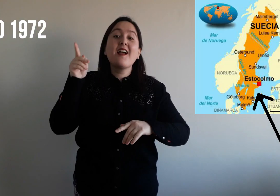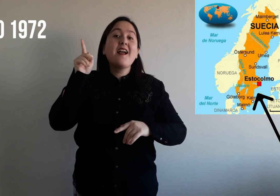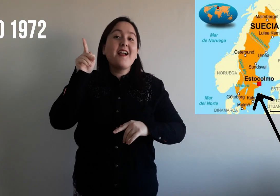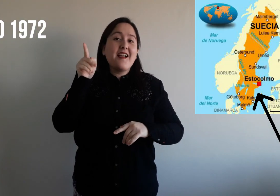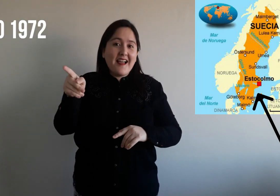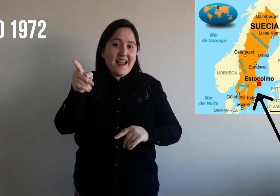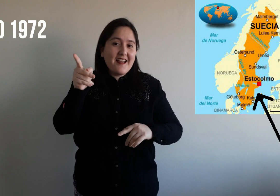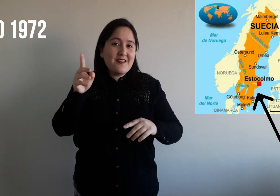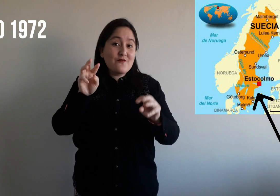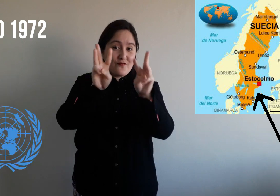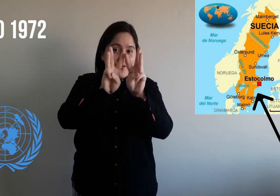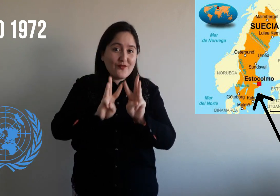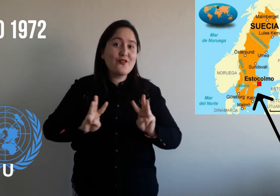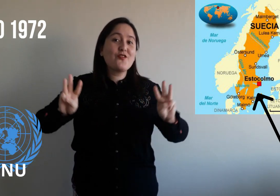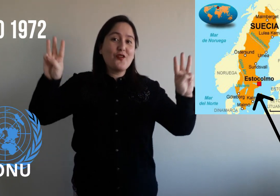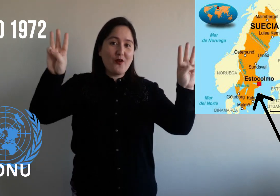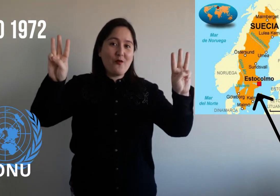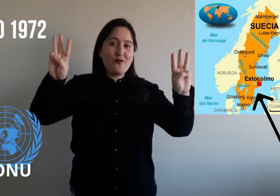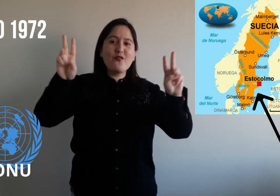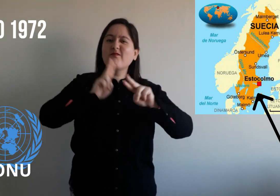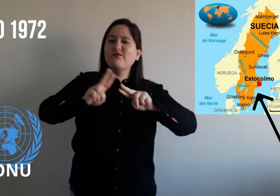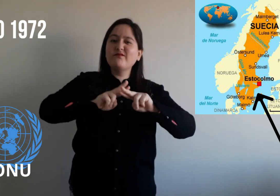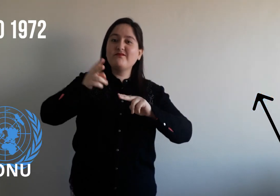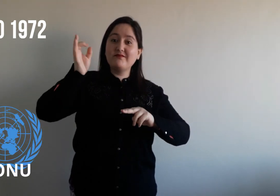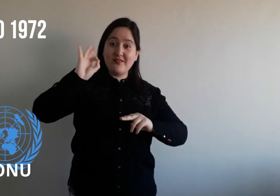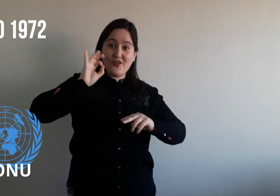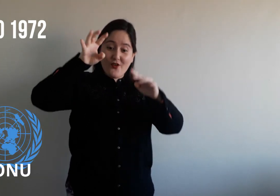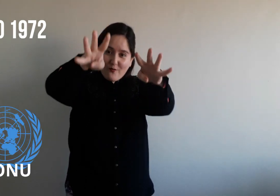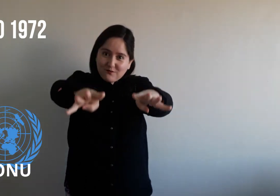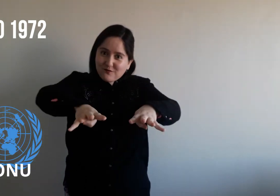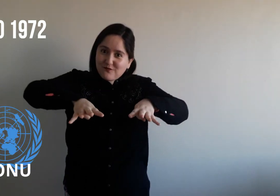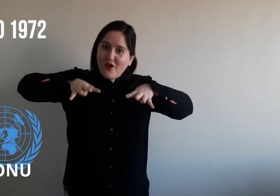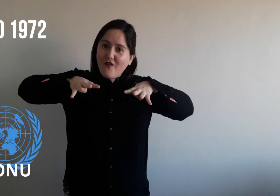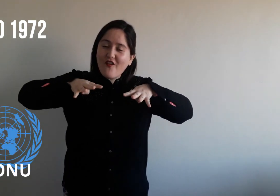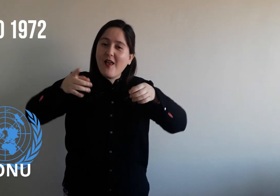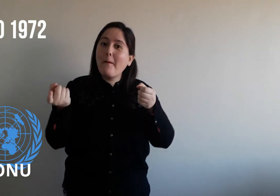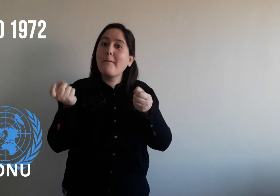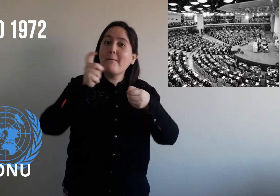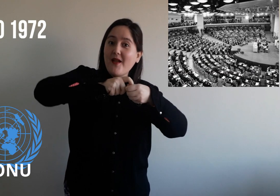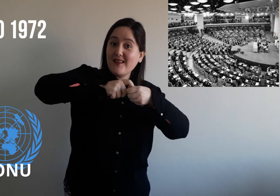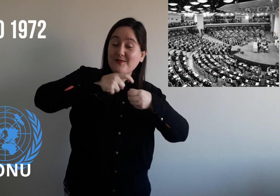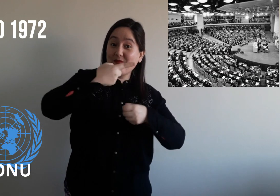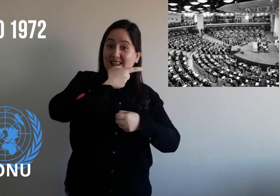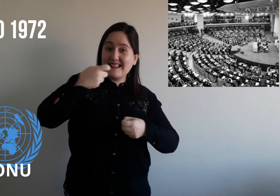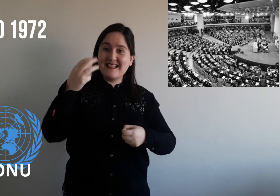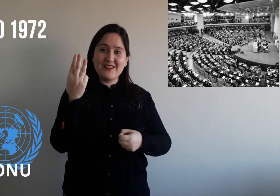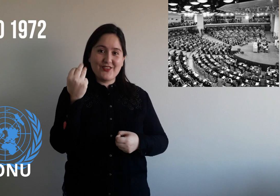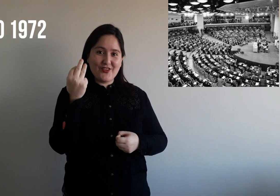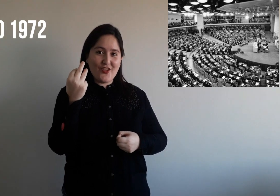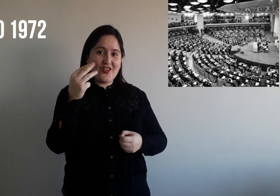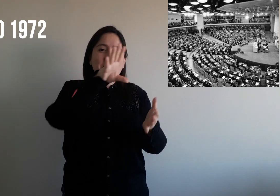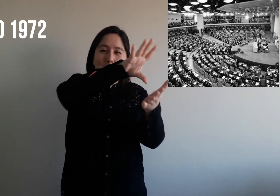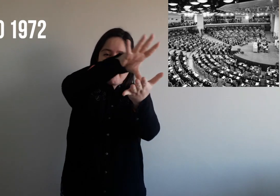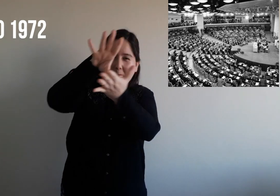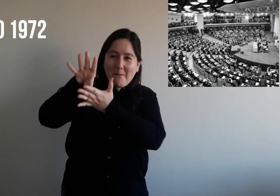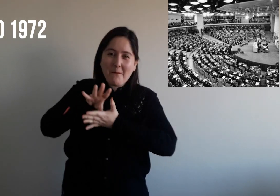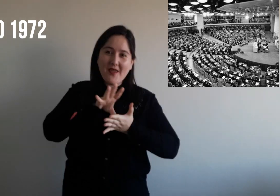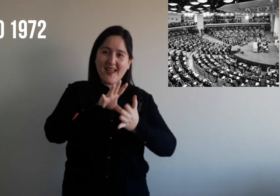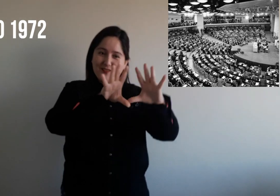la ONU hizo una conferencia en la cual participaron 113